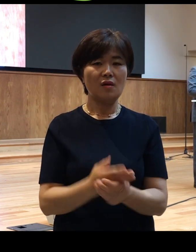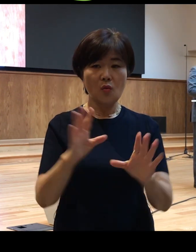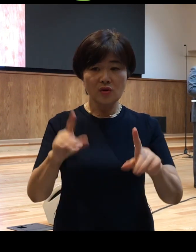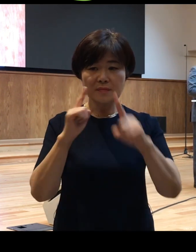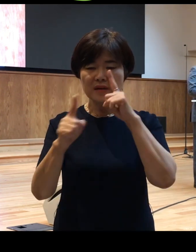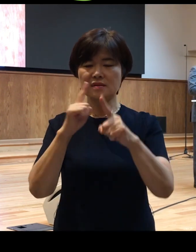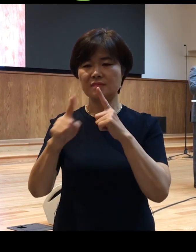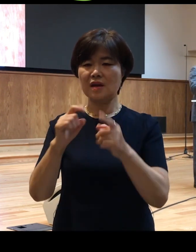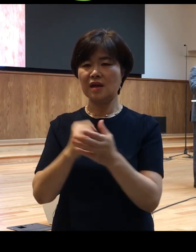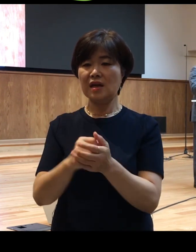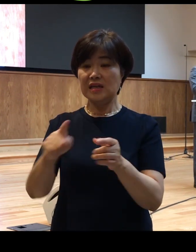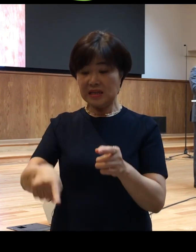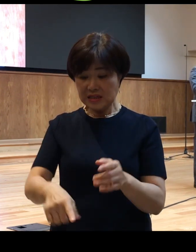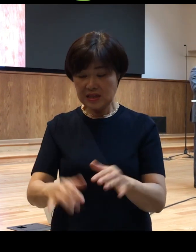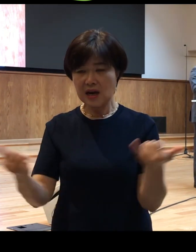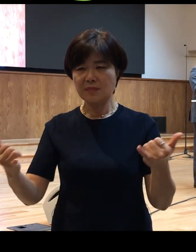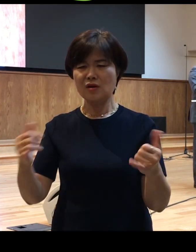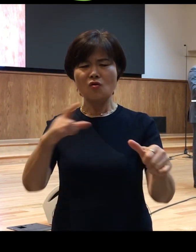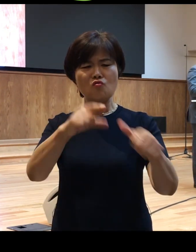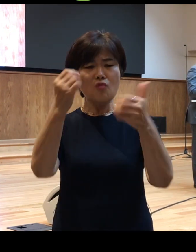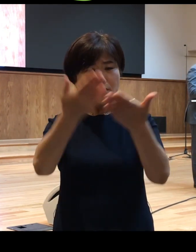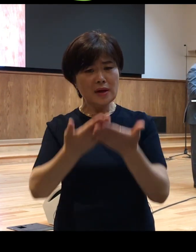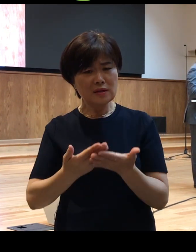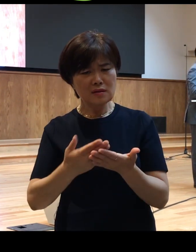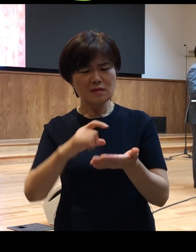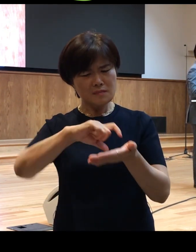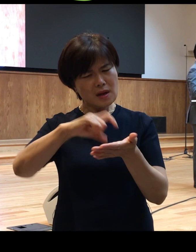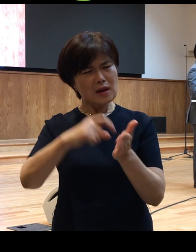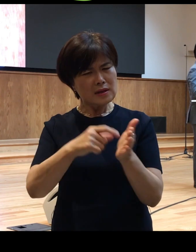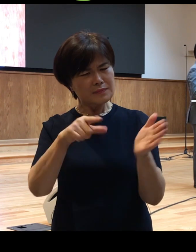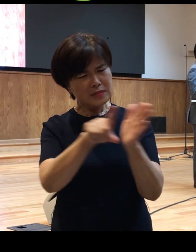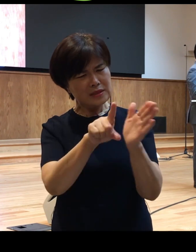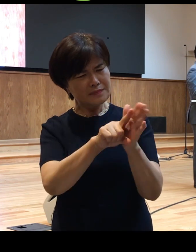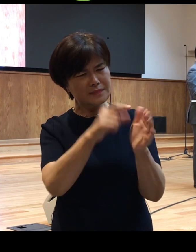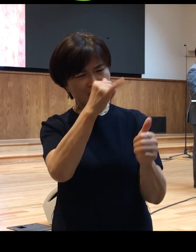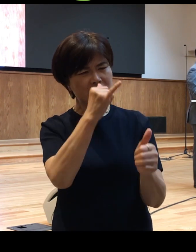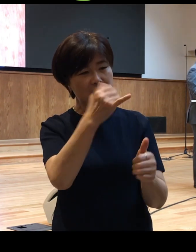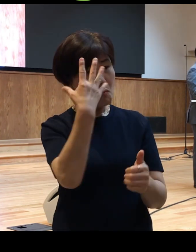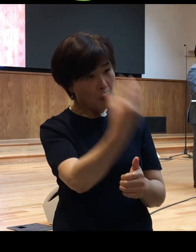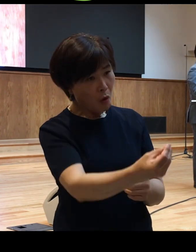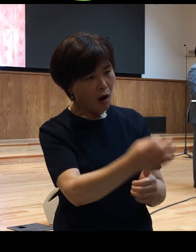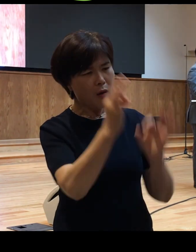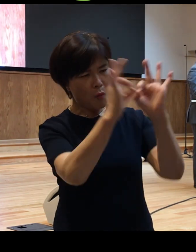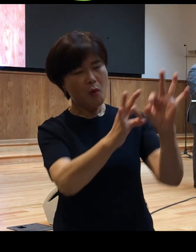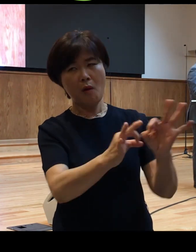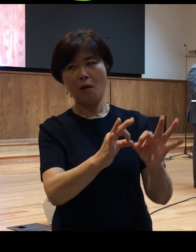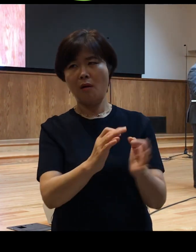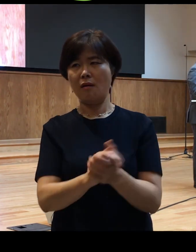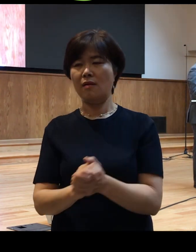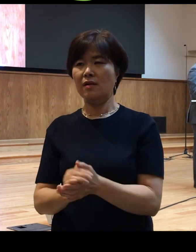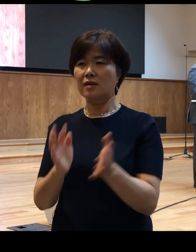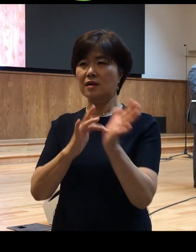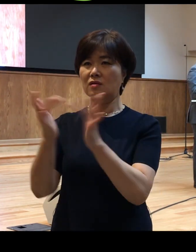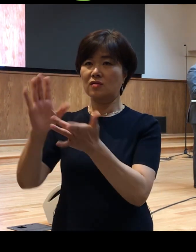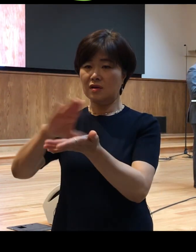그럼 이 사람이 구원받을 만한 믿음이 있었다고 하는 것은 아마도 바울이 전한 그 예수 그리스도의 복음을 듣고